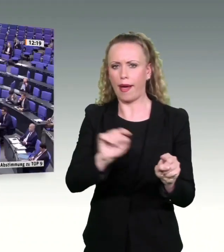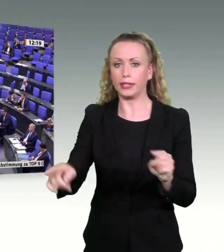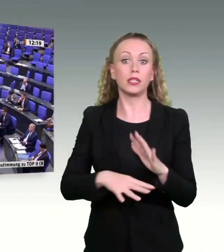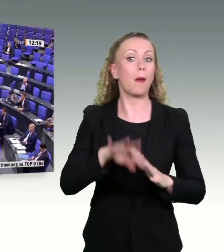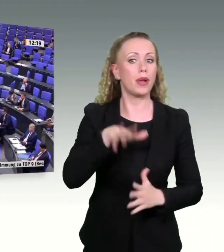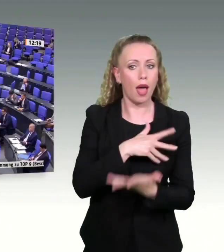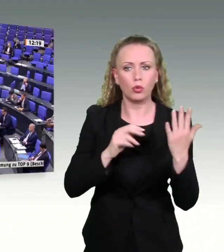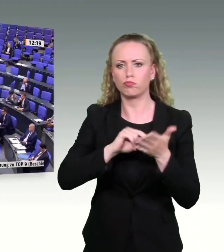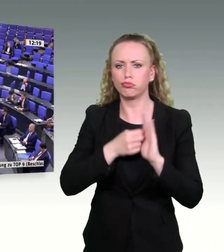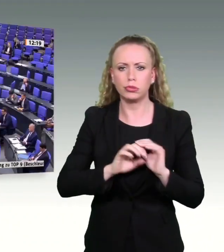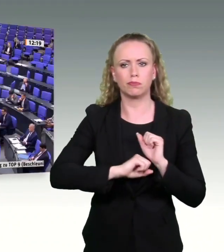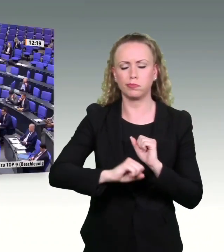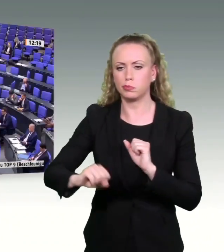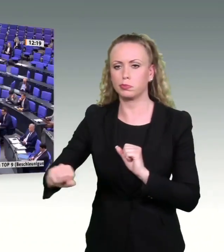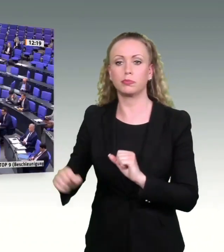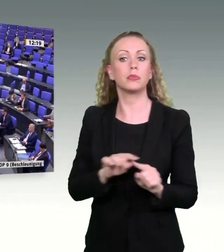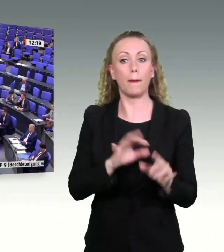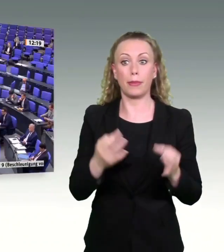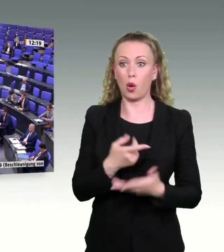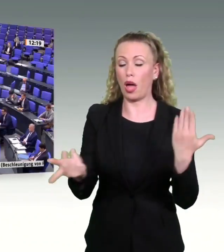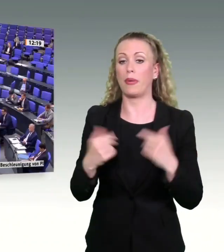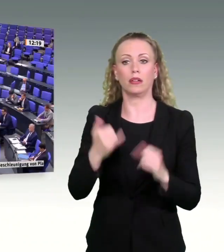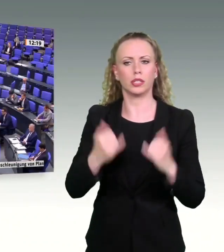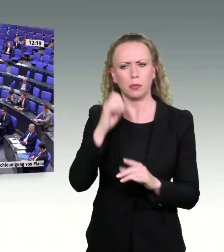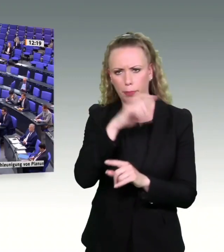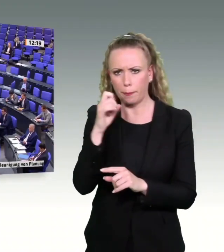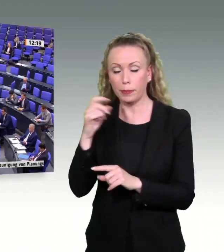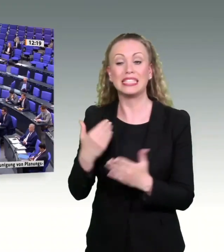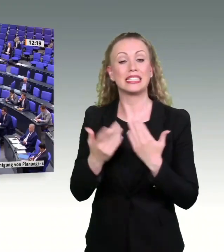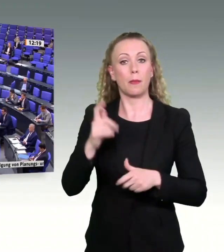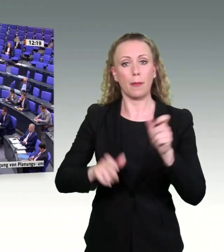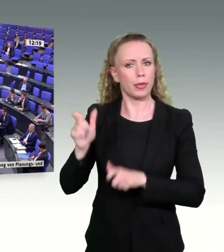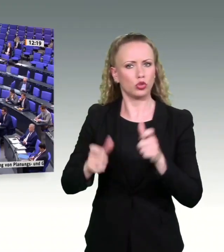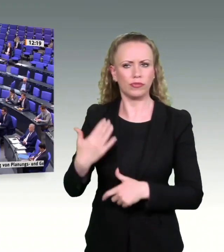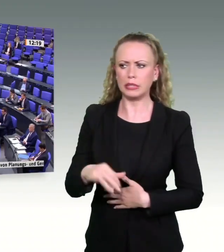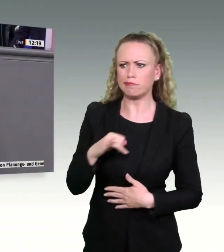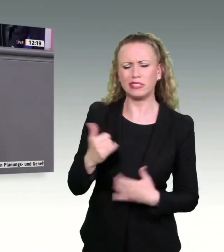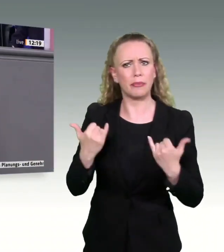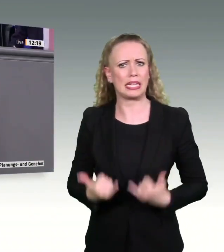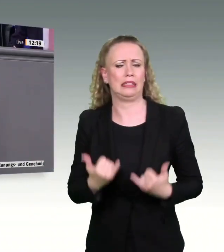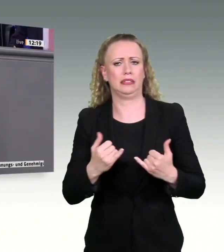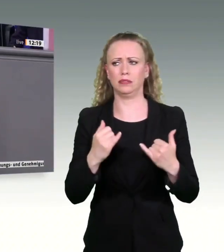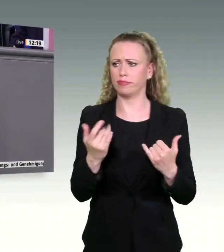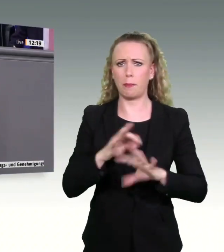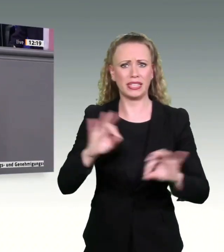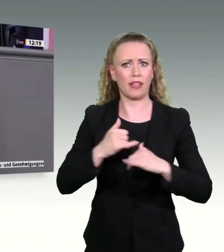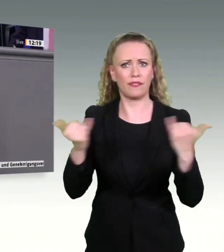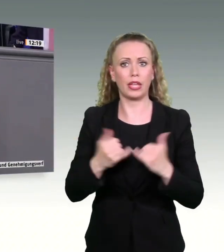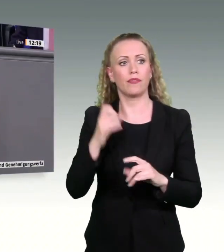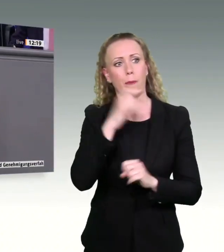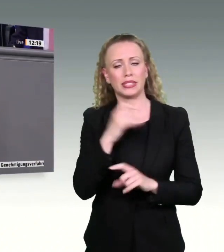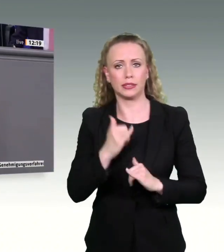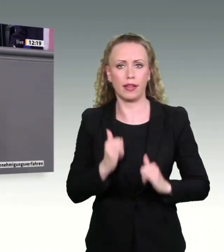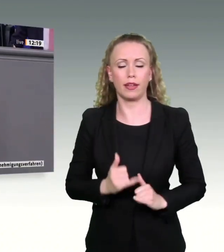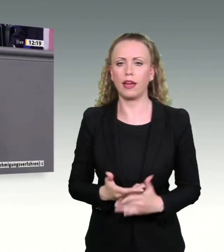nicht funktioniert, den Menschen da draußen, die interessiert, wie es jetzt besser geht. Und darauf müssen wir Antworten geben. Und unser Zustand, den wir